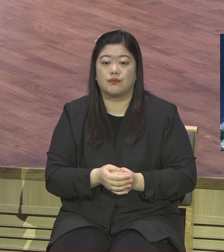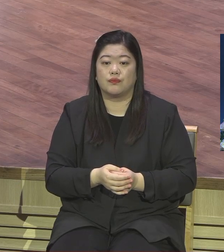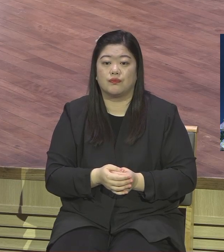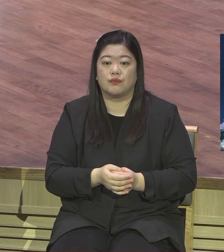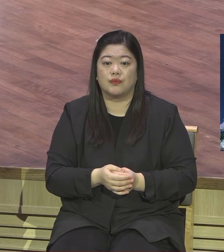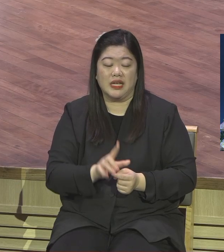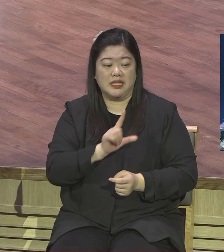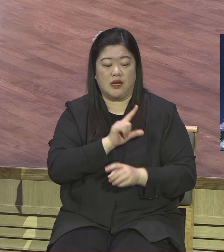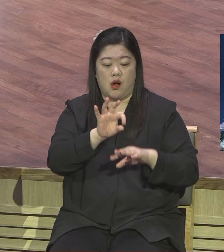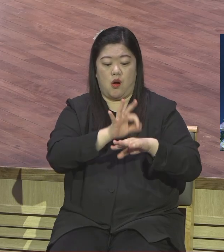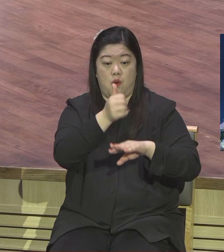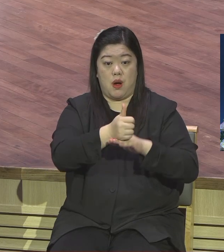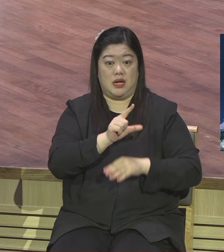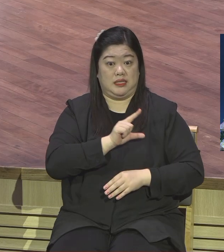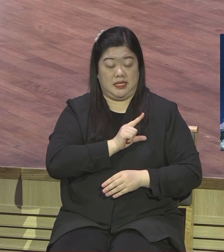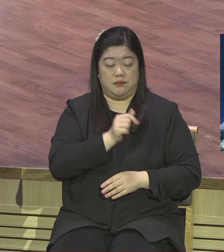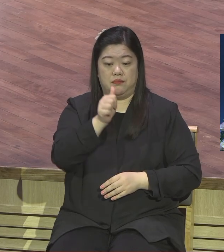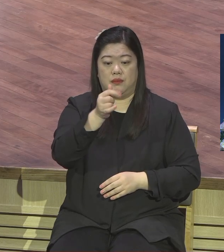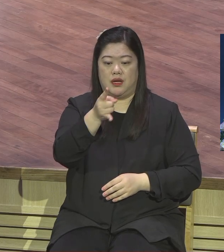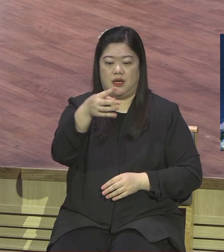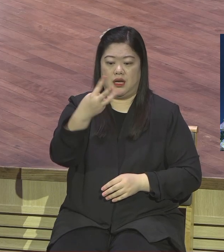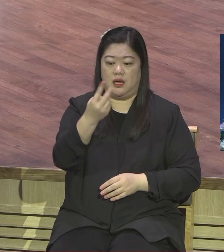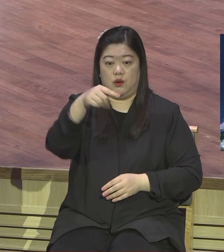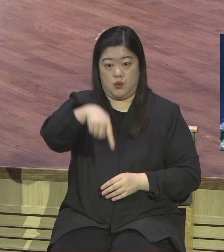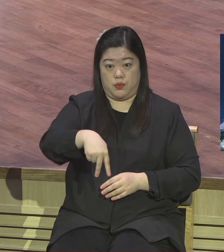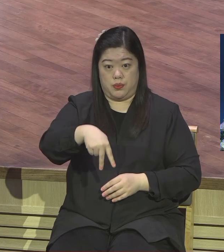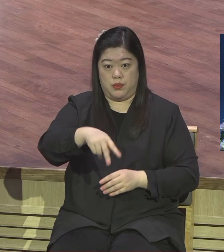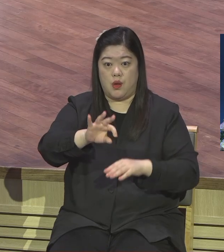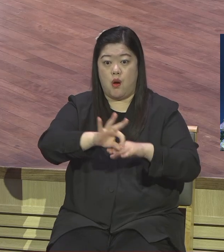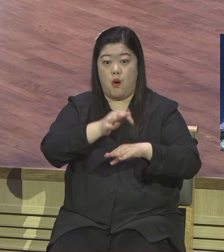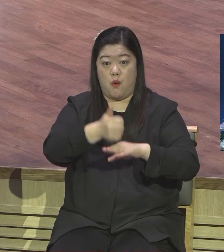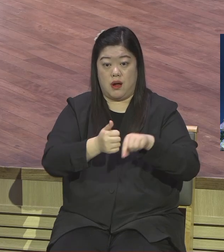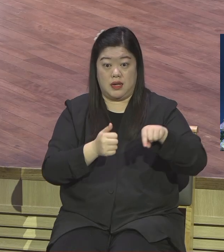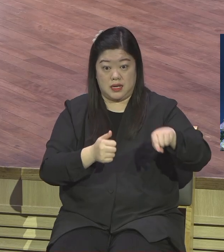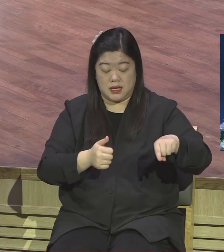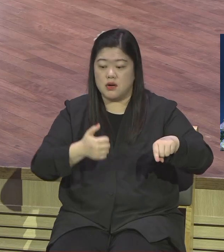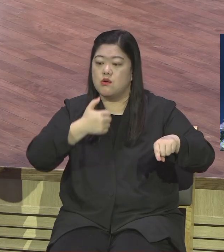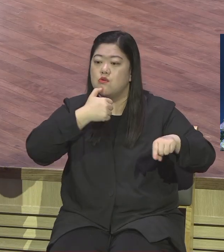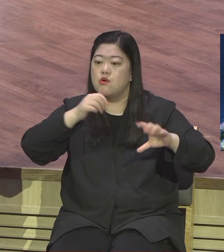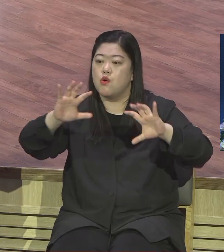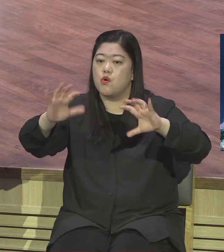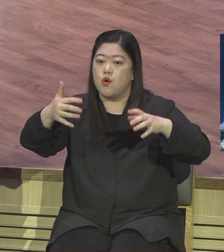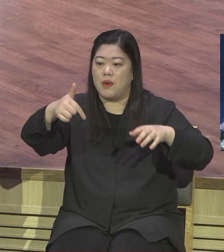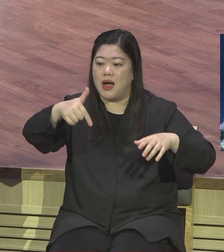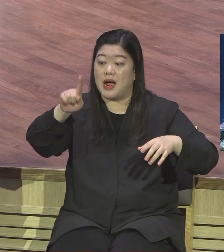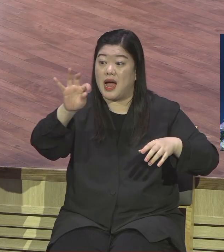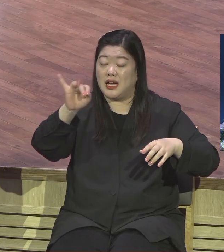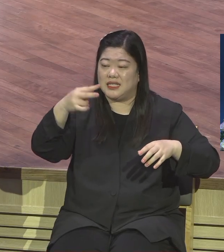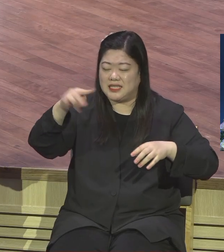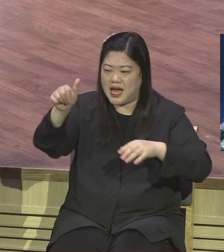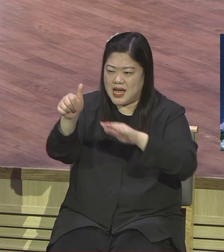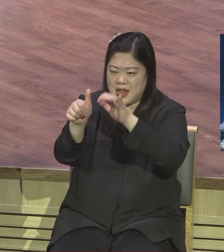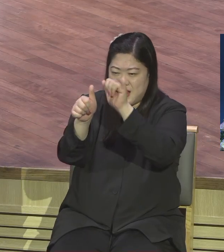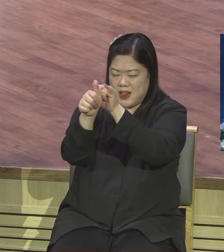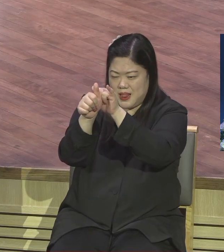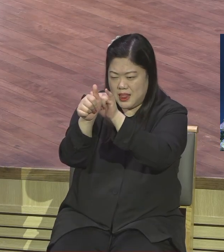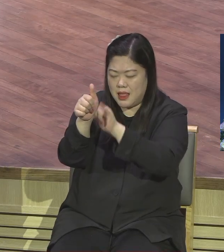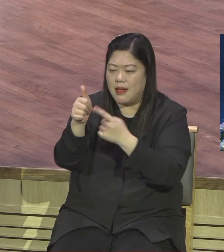헤롯 빌립이란 이 왕이 여기에다가 로마 황제 가이사에게 잘 보이려고 가이사를 숭배하는